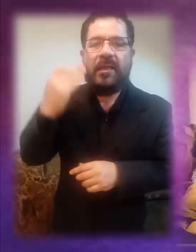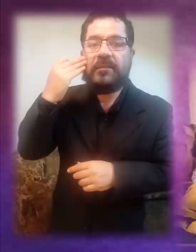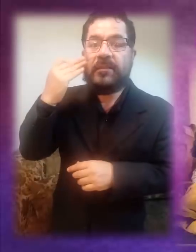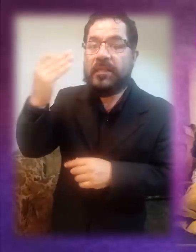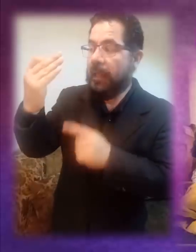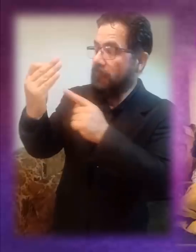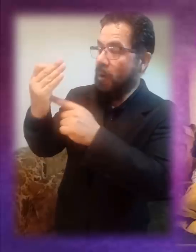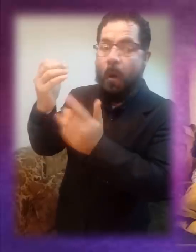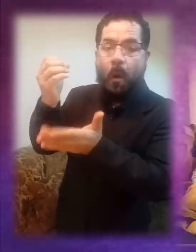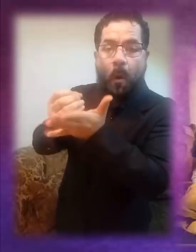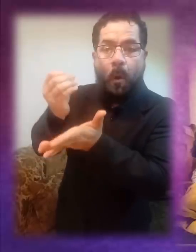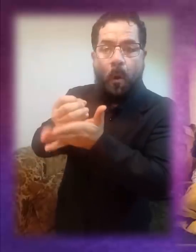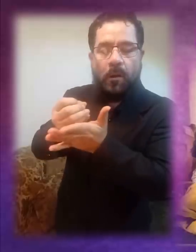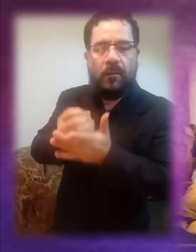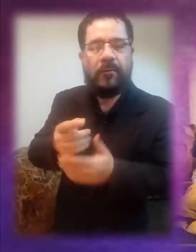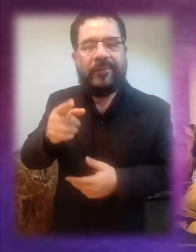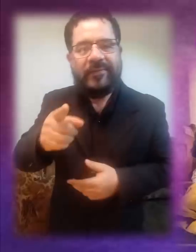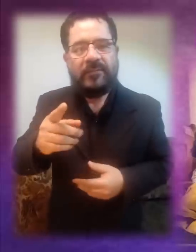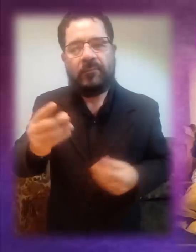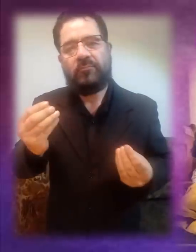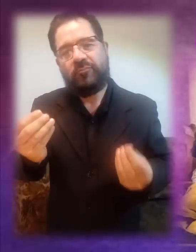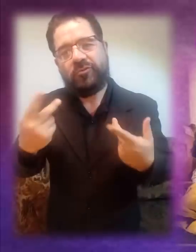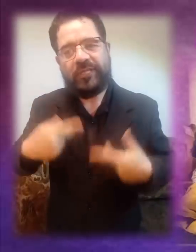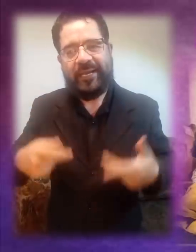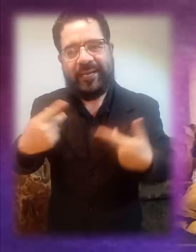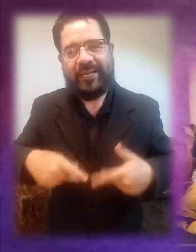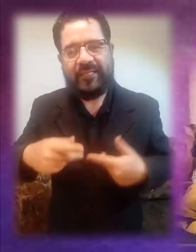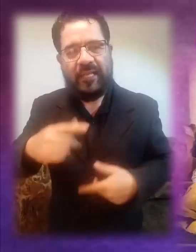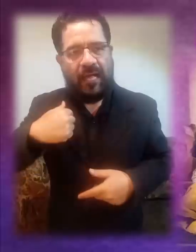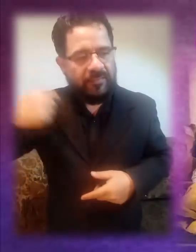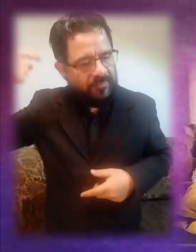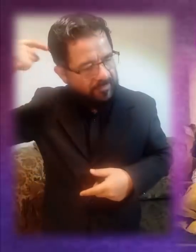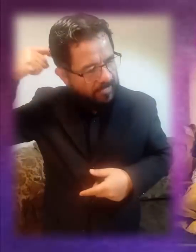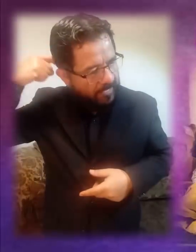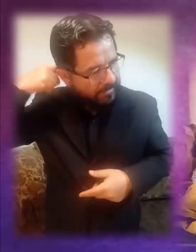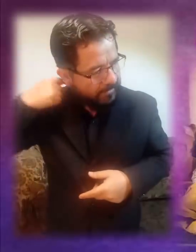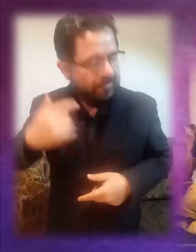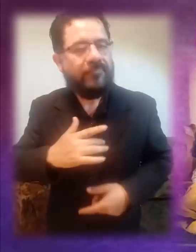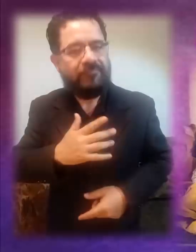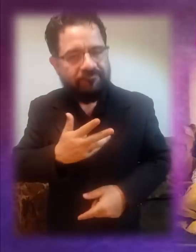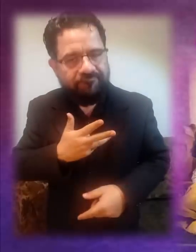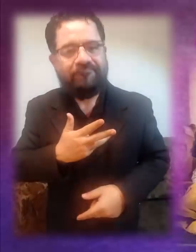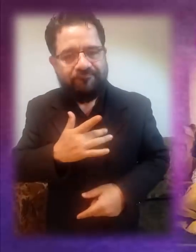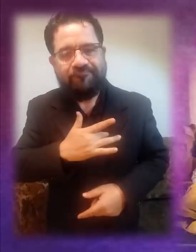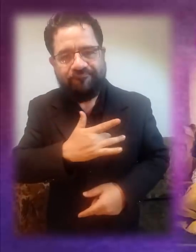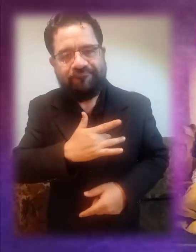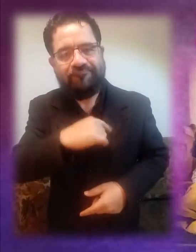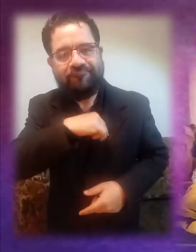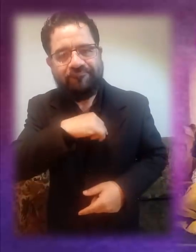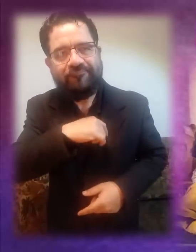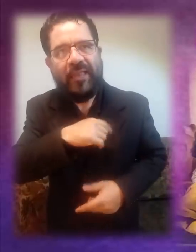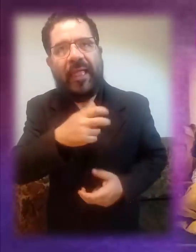gringo, el tiempo es oro, se ha metido primero disimuladamente y después